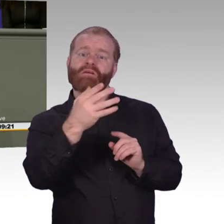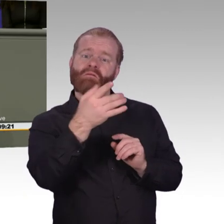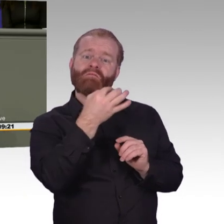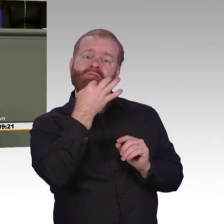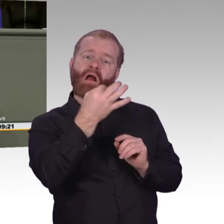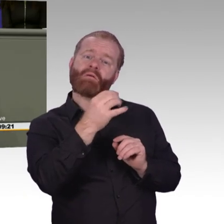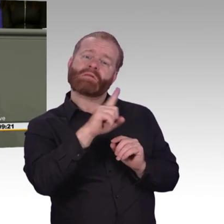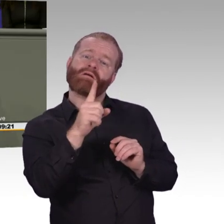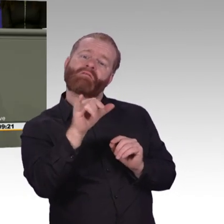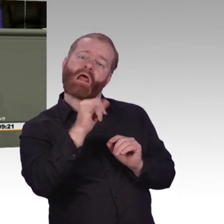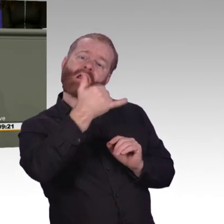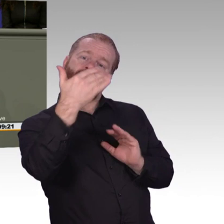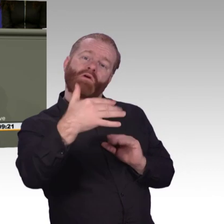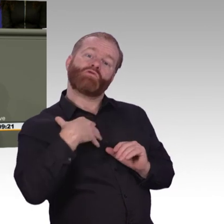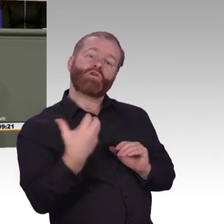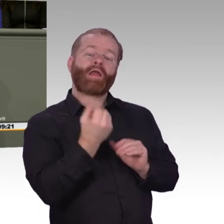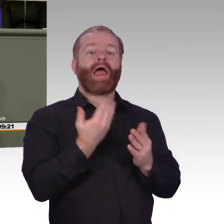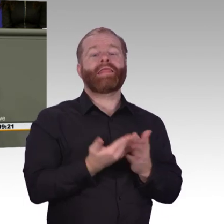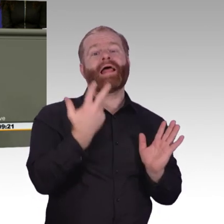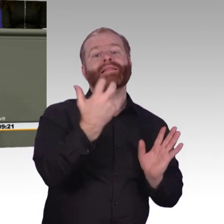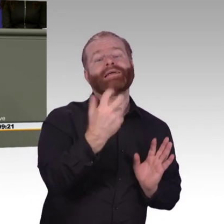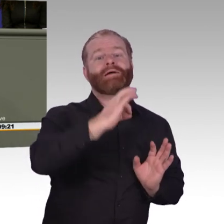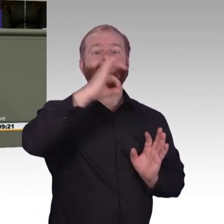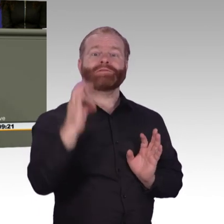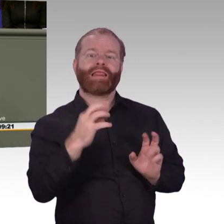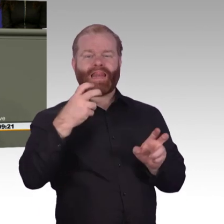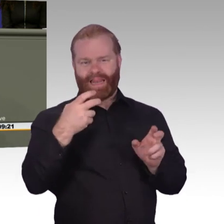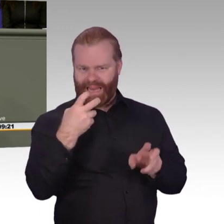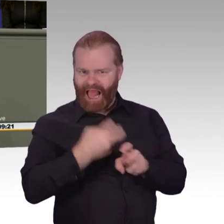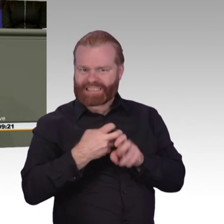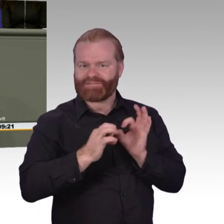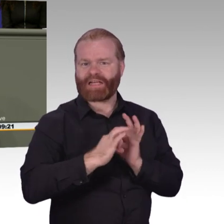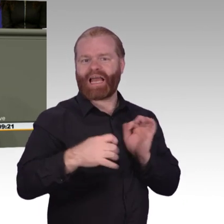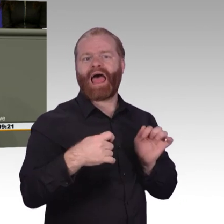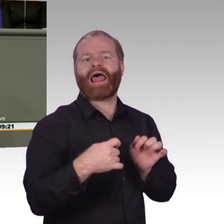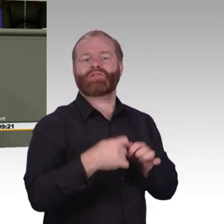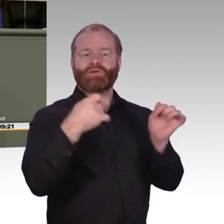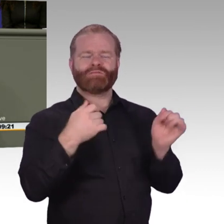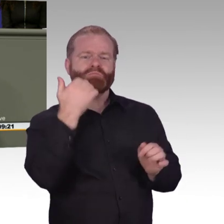ich halte die Uhr jetzt mal für eine Stunde an, um sozusagen die Infrastrukturstrategie der Nein, eine Stunde wird es nicht mehr in der Partei.